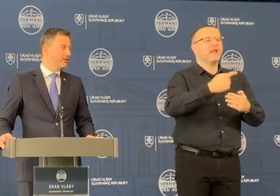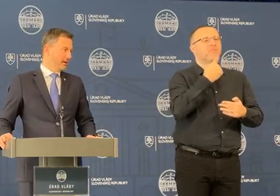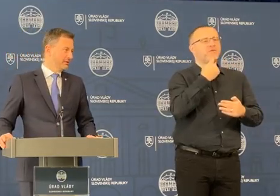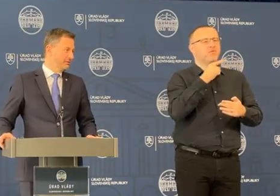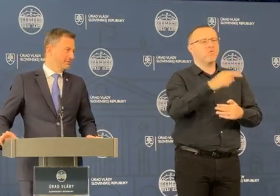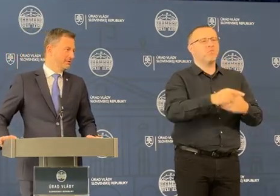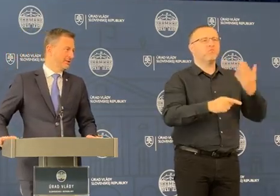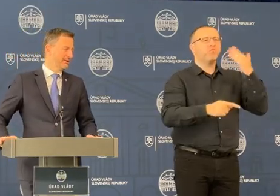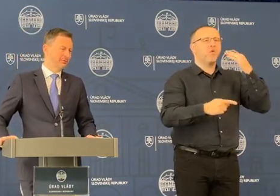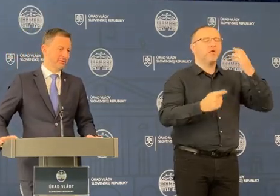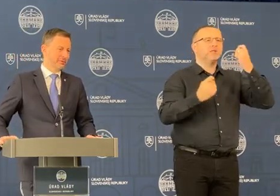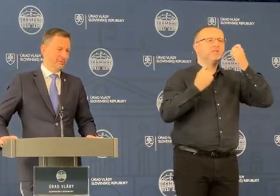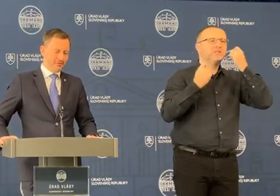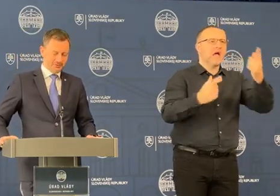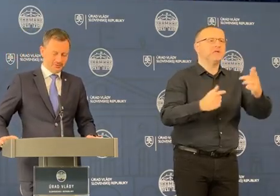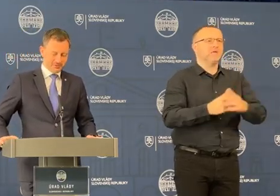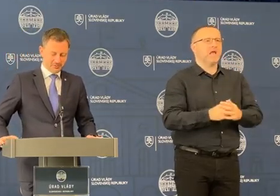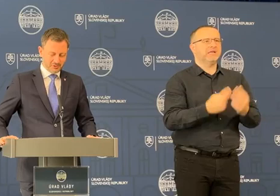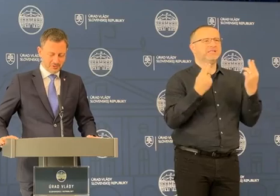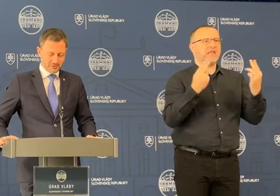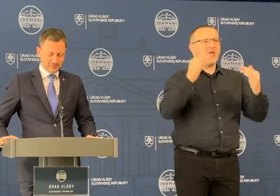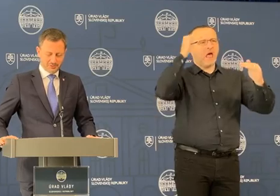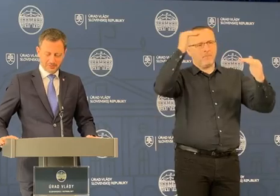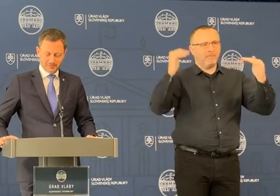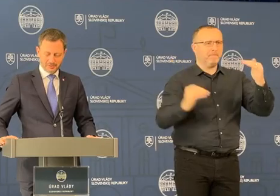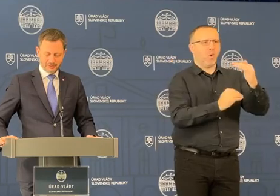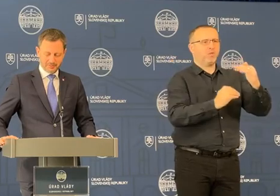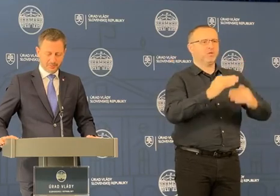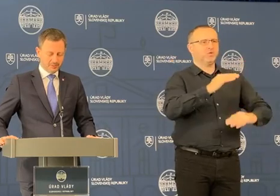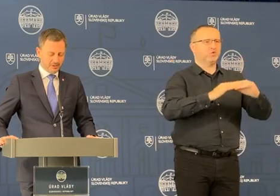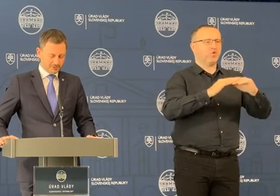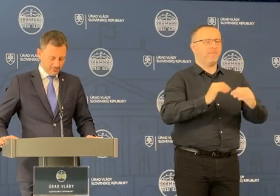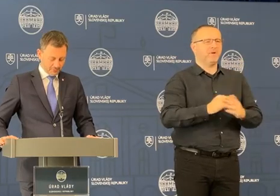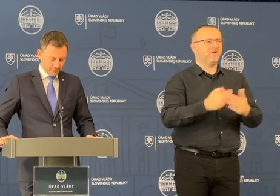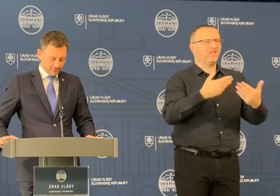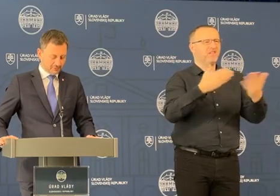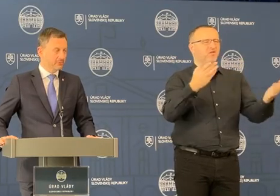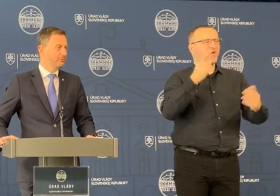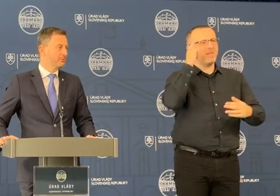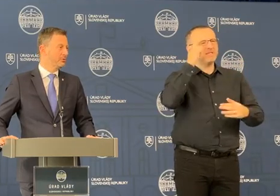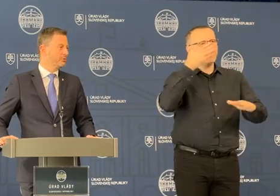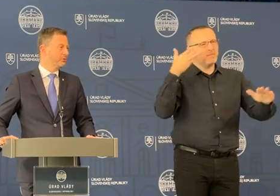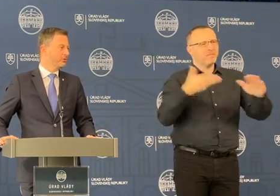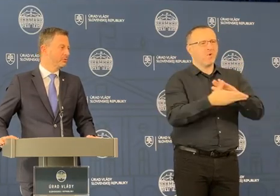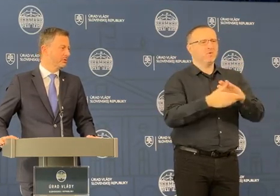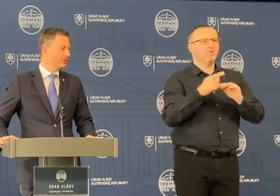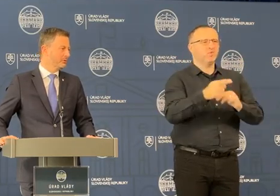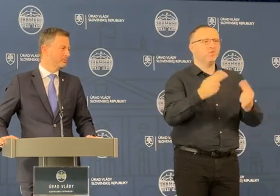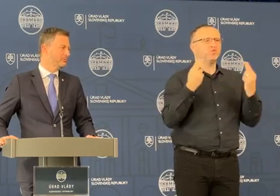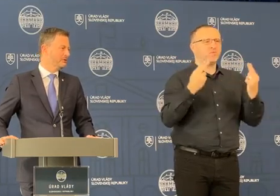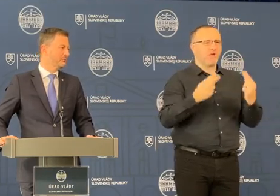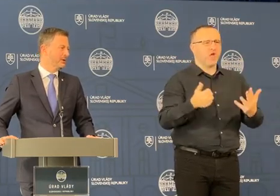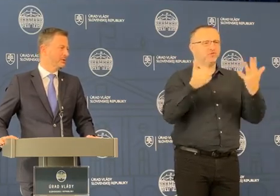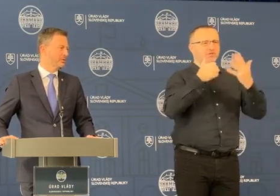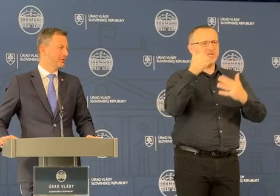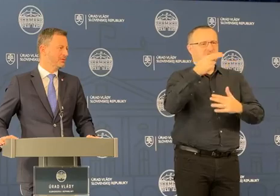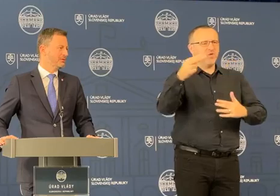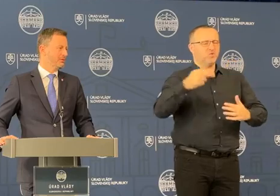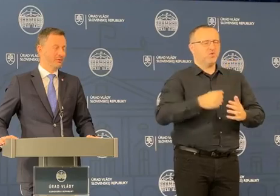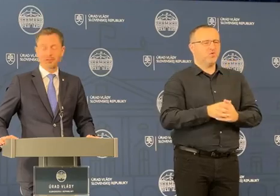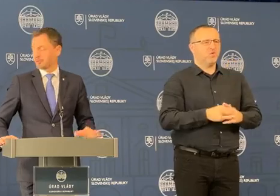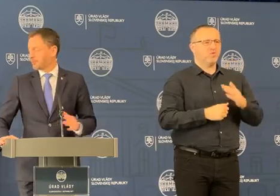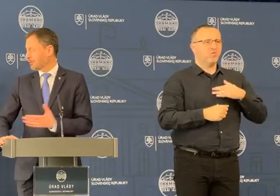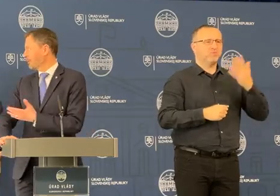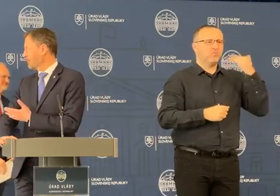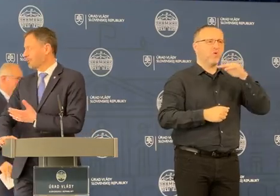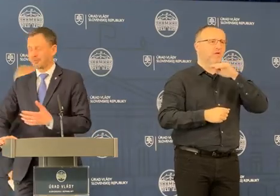to by bol zázrak. V tomto momente si myslím, že nikto nepredpoklád, že by to podliezlo túto sumu. By sme na tom boli